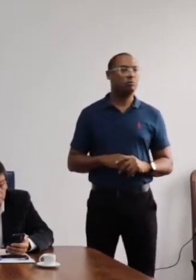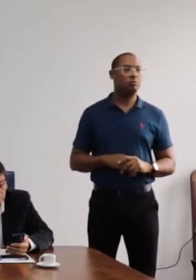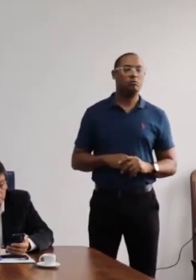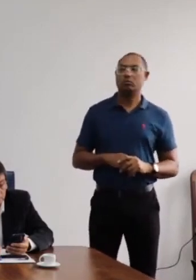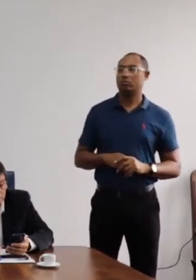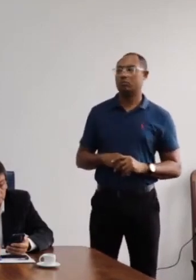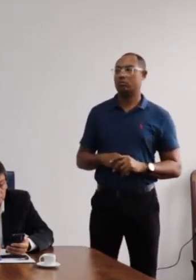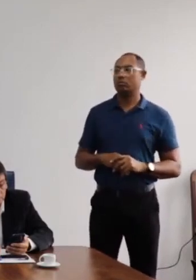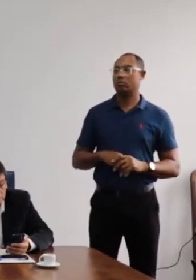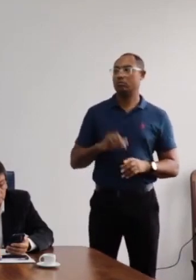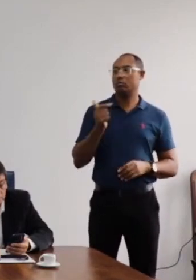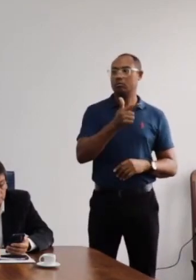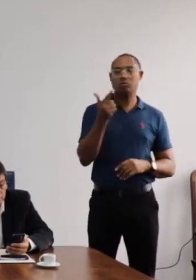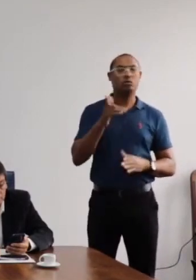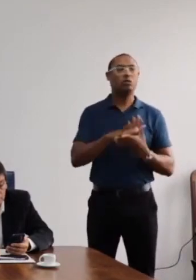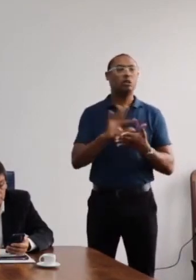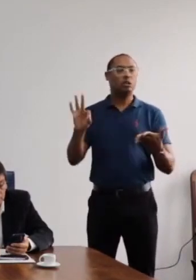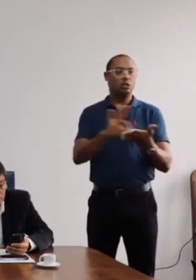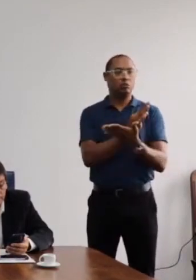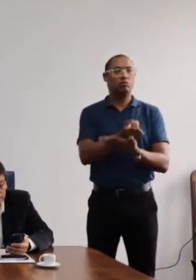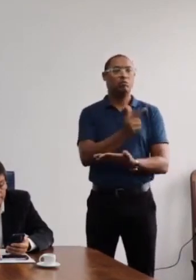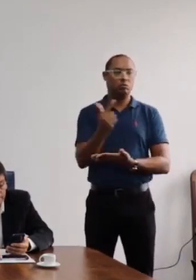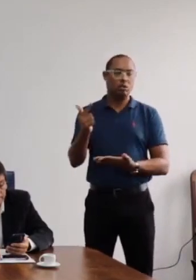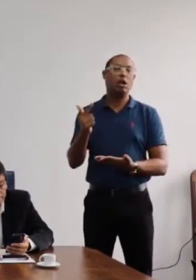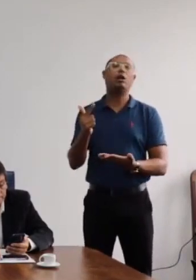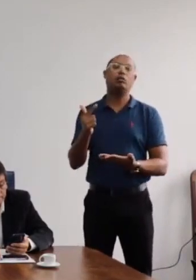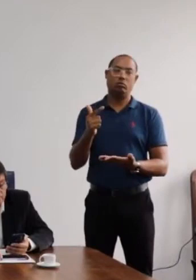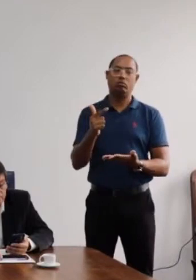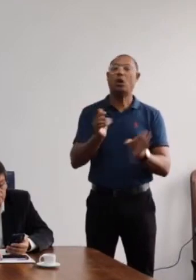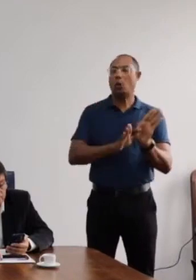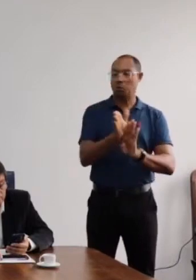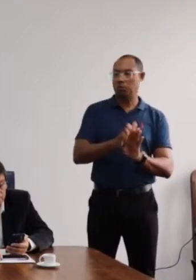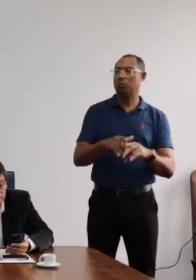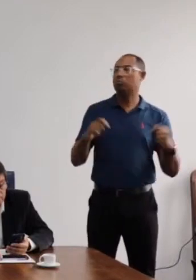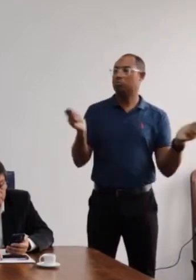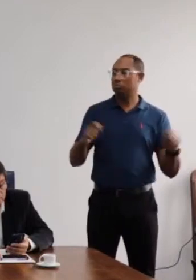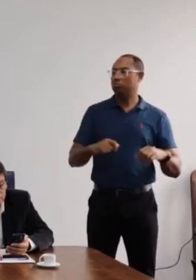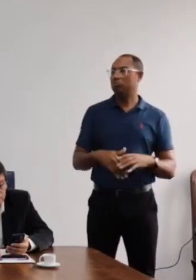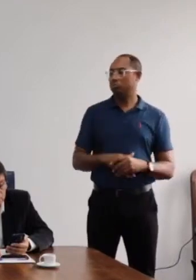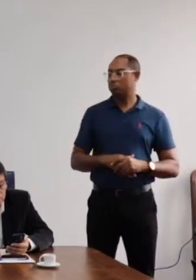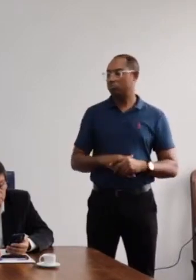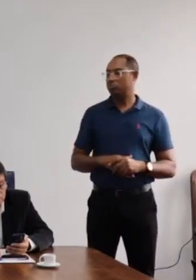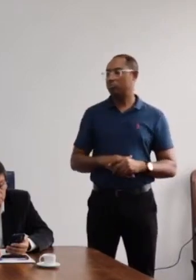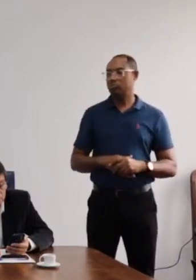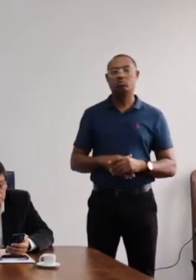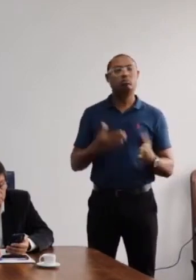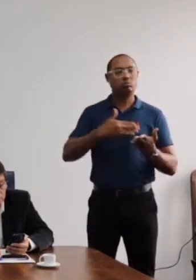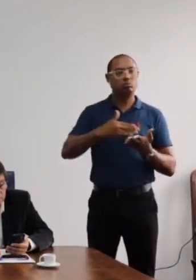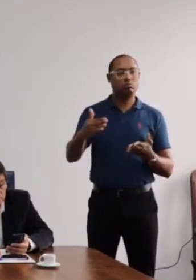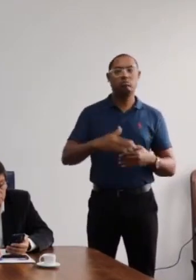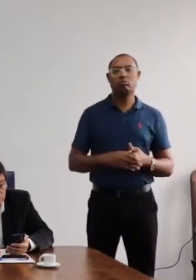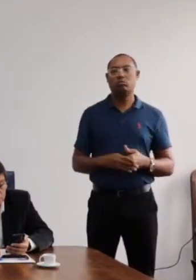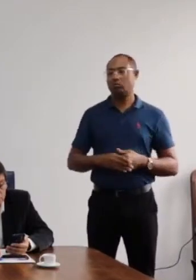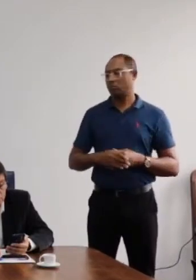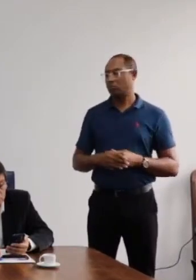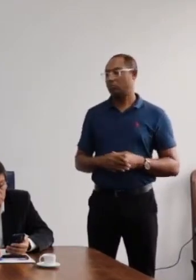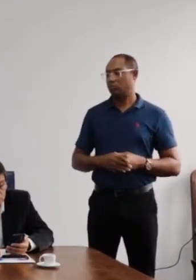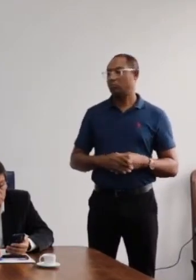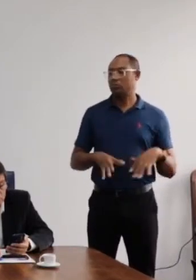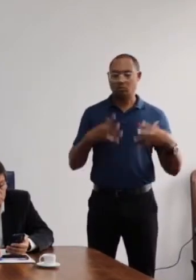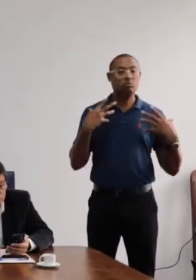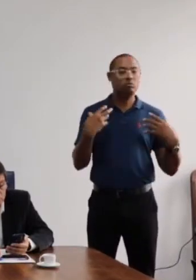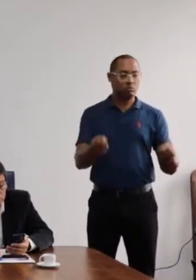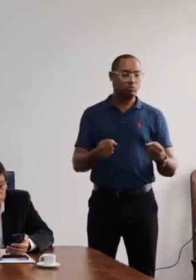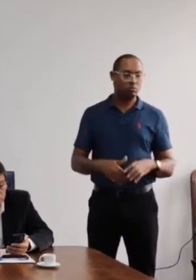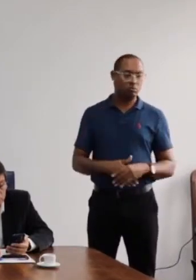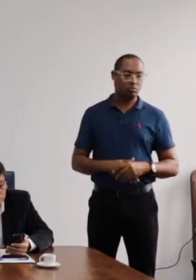Não havendo inscritos, conselheiros e conselheiras inscritas, irei encaminhá-la para a votação.